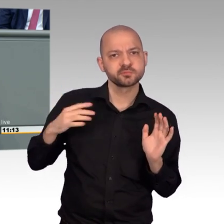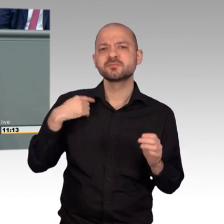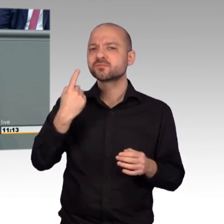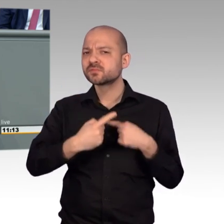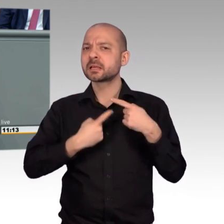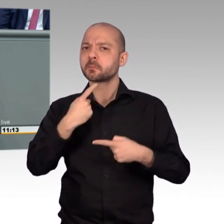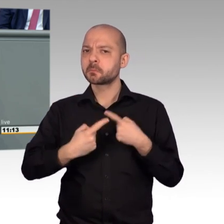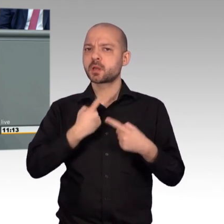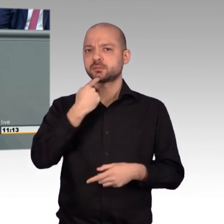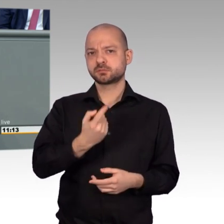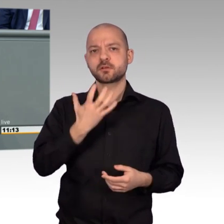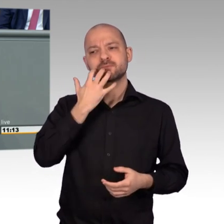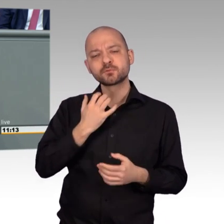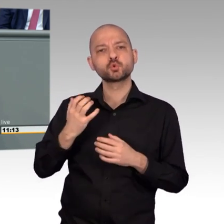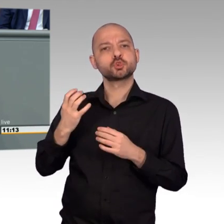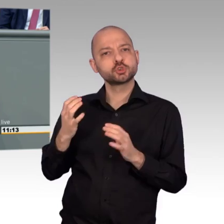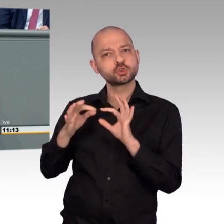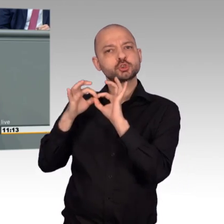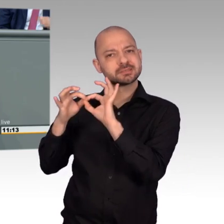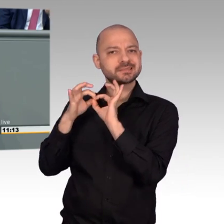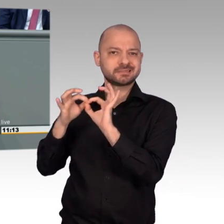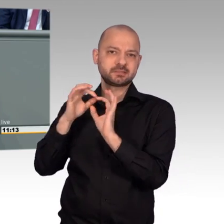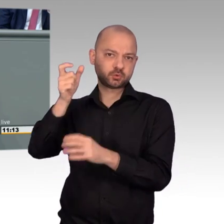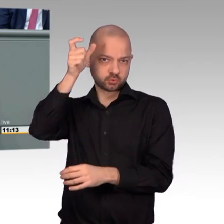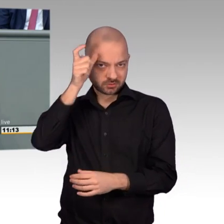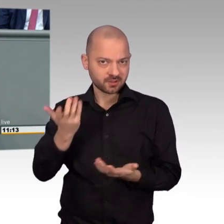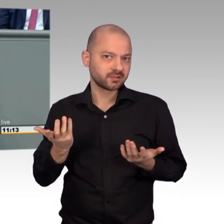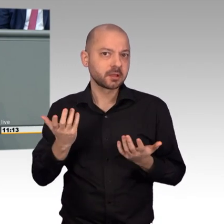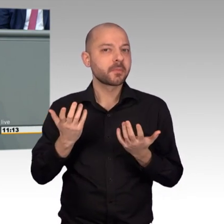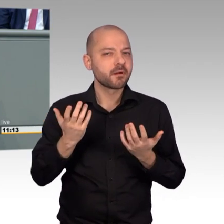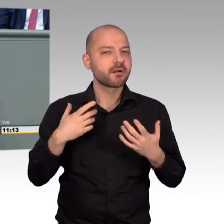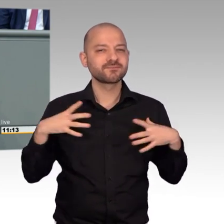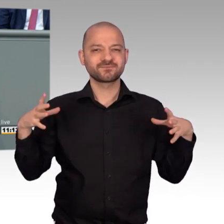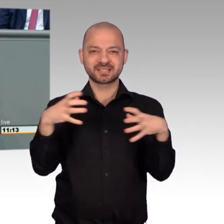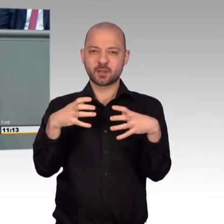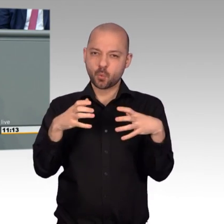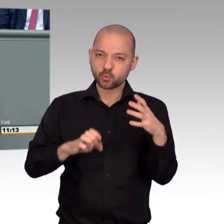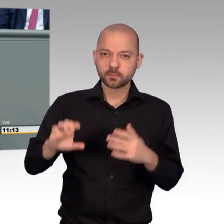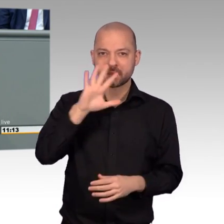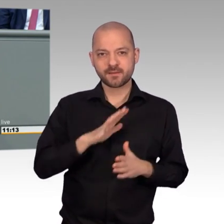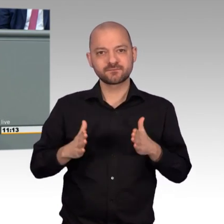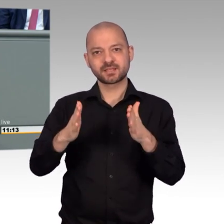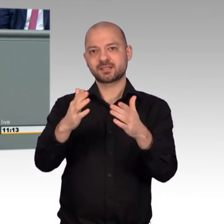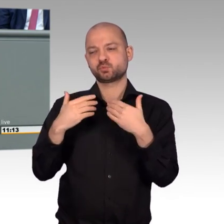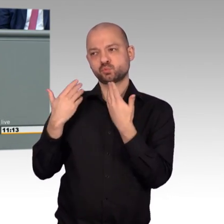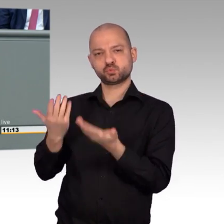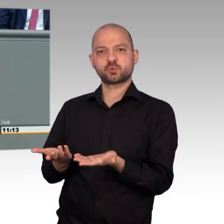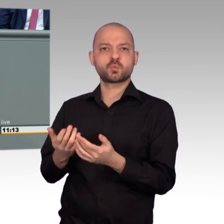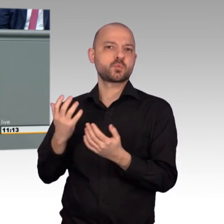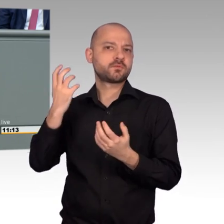Türkei gehabt, haben wir immer gesagt, wir wollen enge Bindungen, aber einen richtigen europäischen Weg können wir uns nicht vorstellen. Die